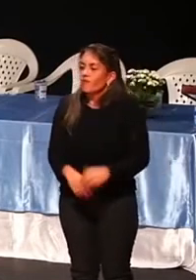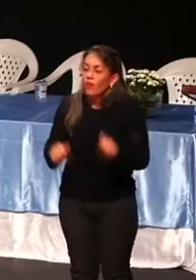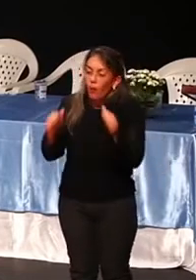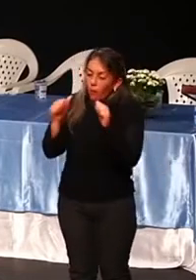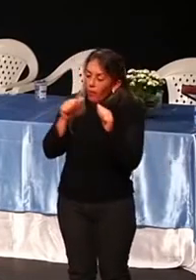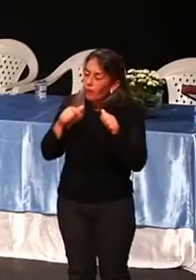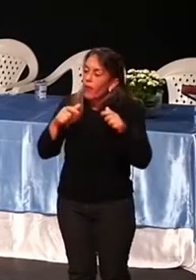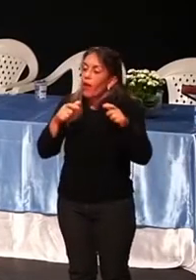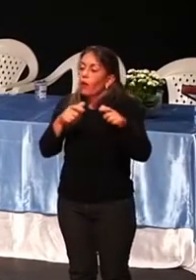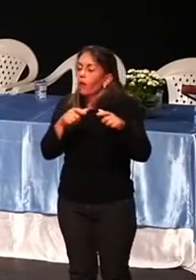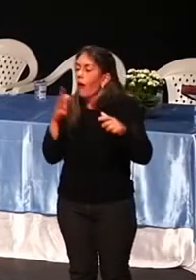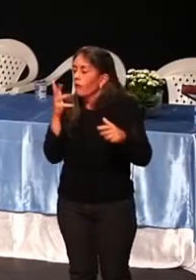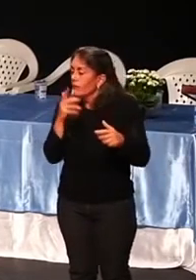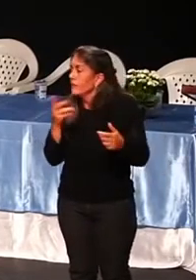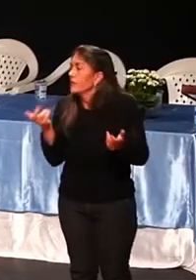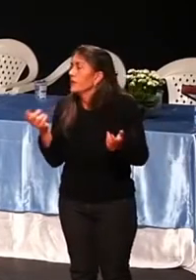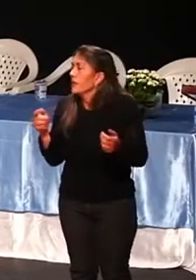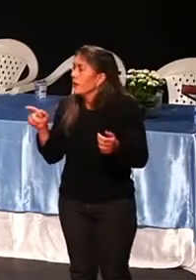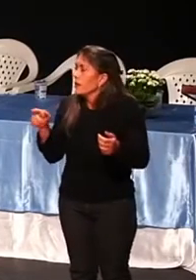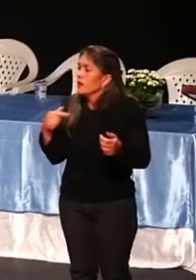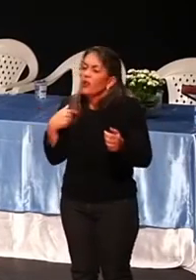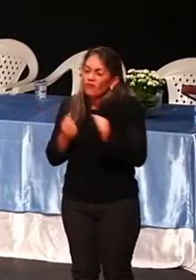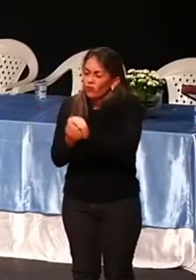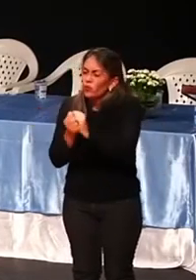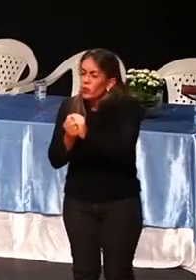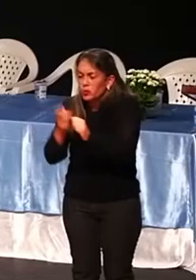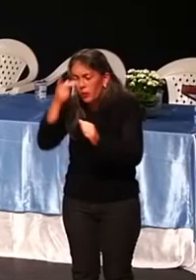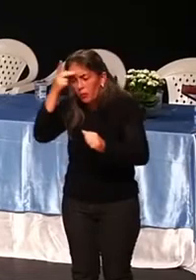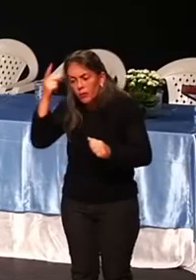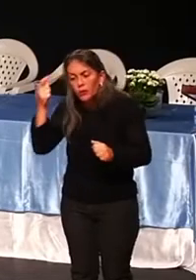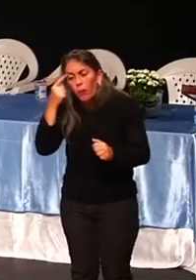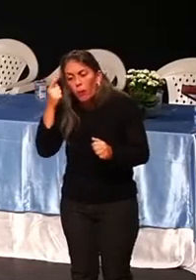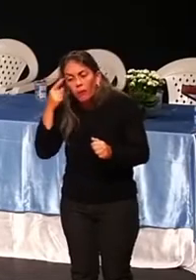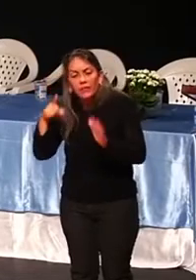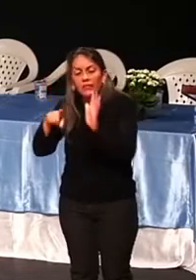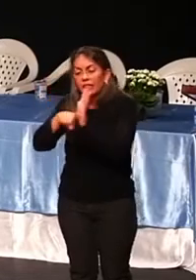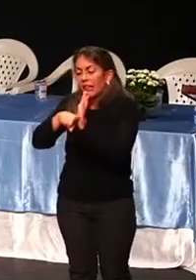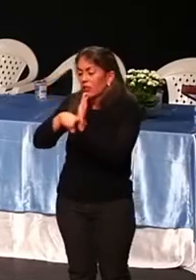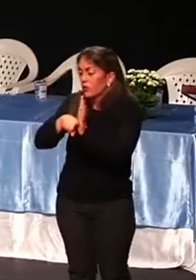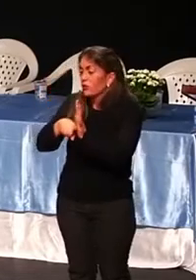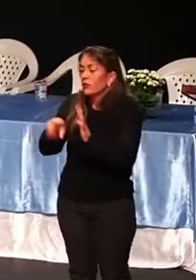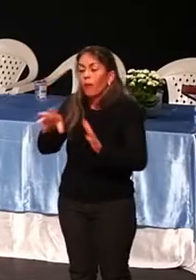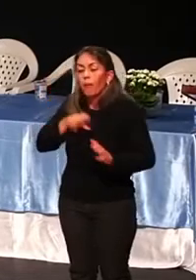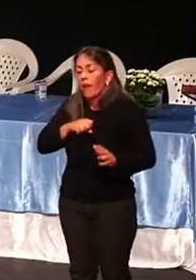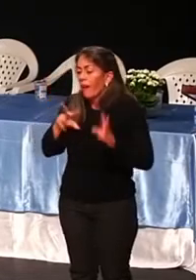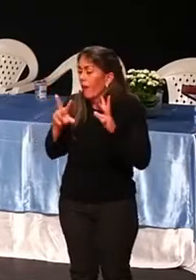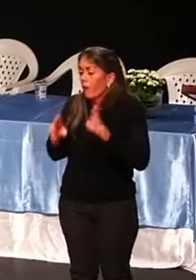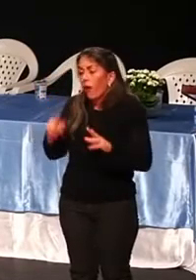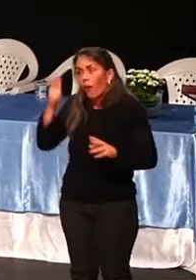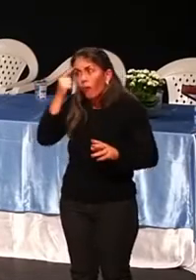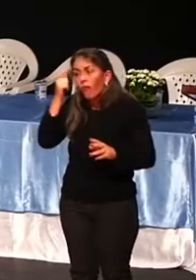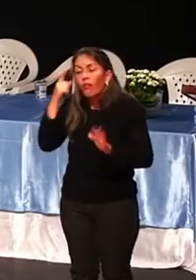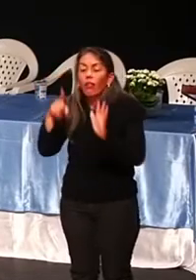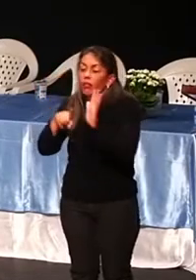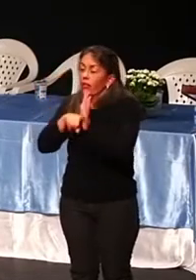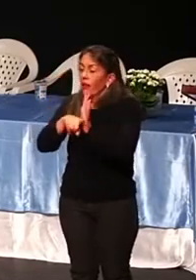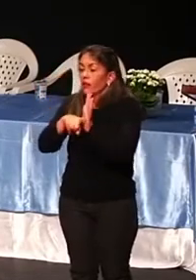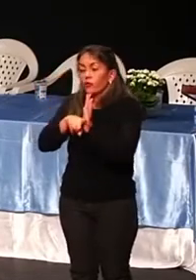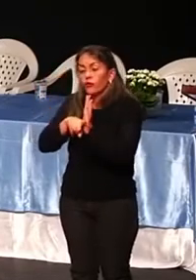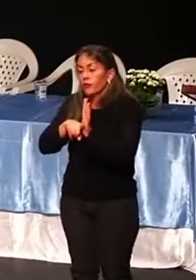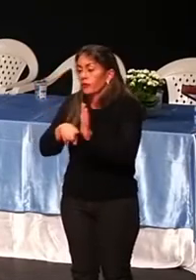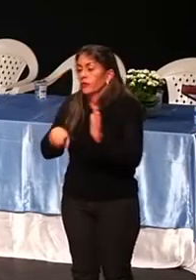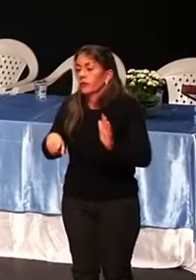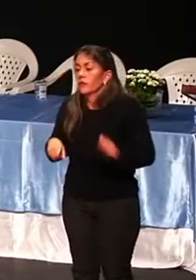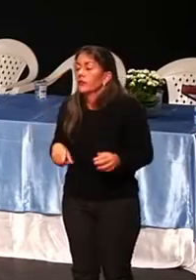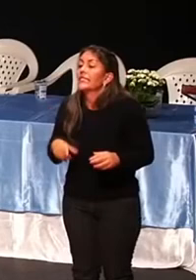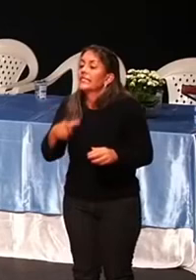Se você anda com uma pessoa negativa, você vai ficar negativo. Me diga com quem andas que tirei quem tu és. E tem pessoa